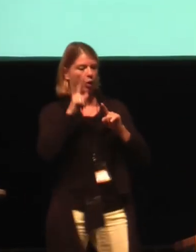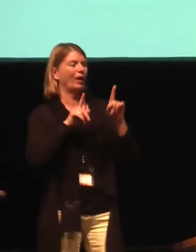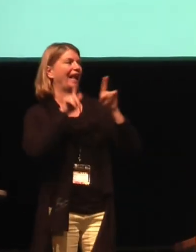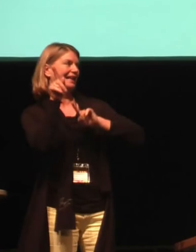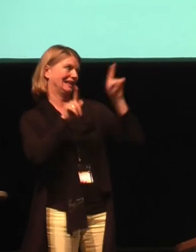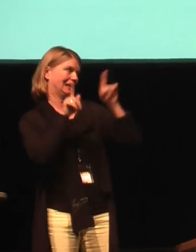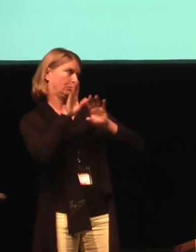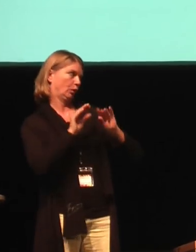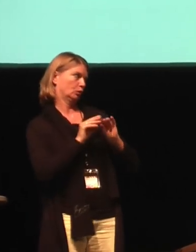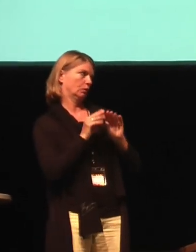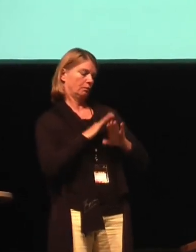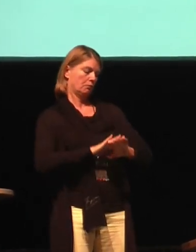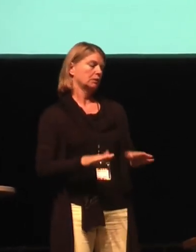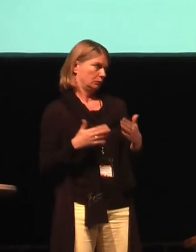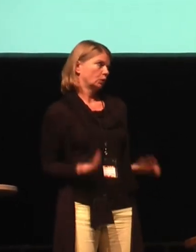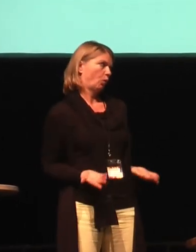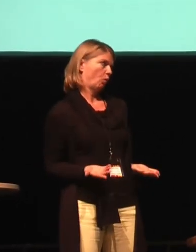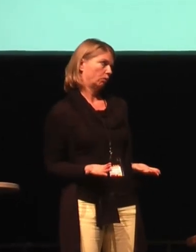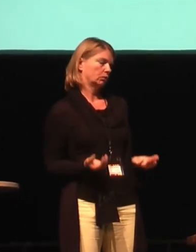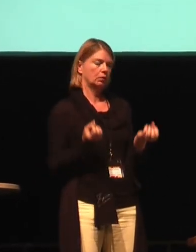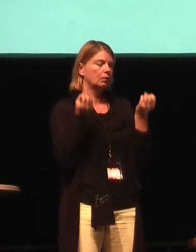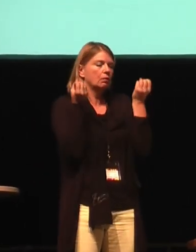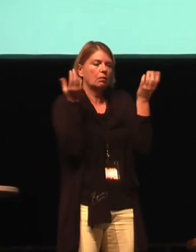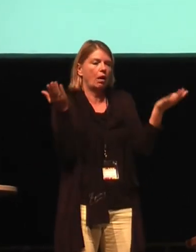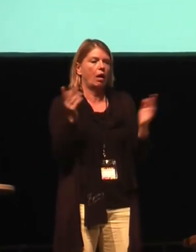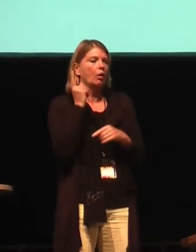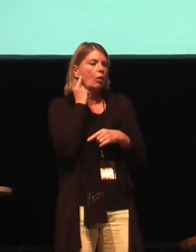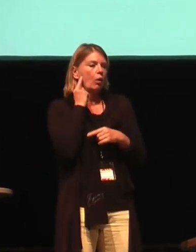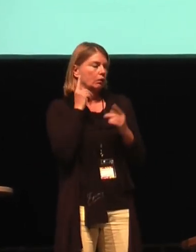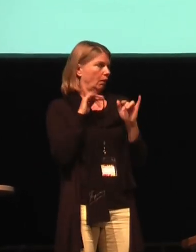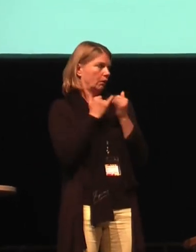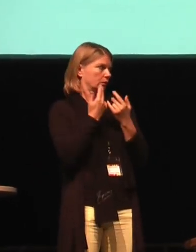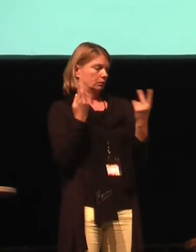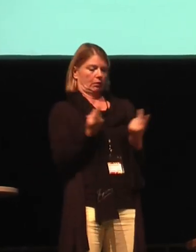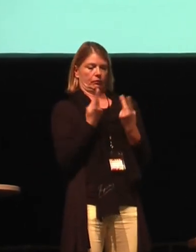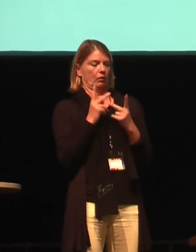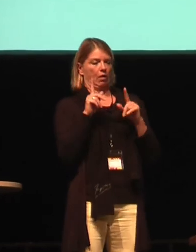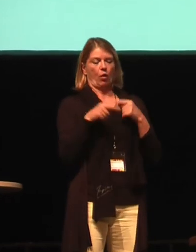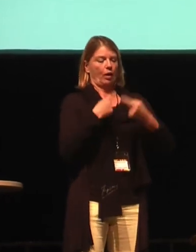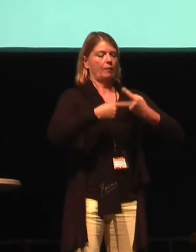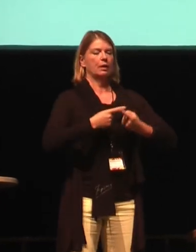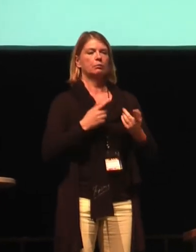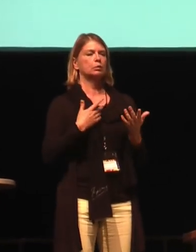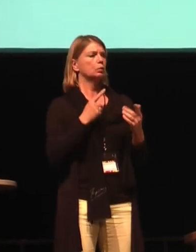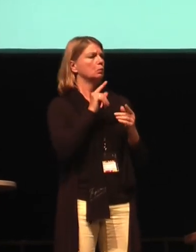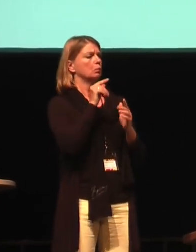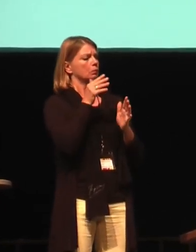Zusätzlich spricht man auch in diesem Bereich bei ganz kleinen Kindern immer auch mit Gebärden und wird es zugefressen.